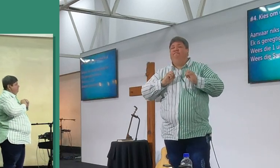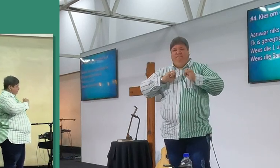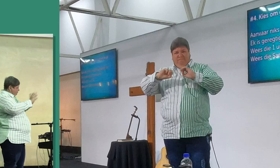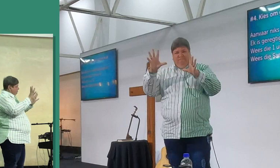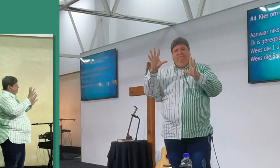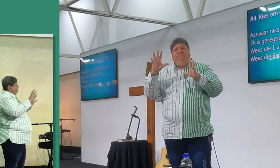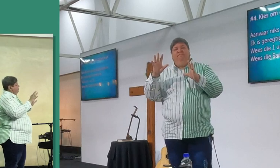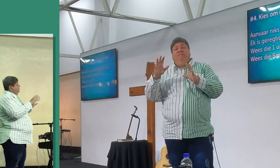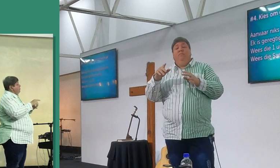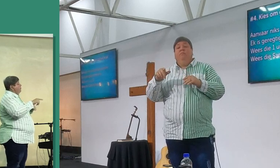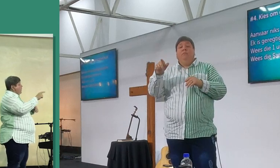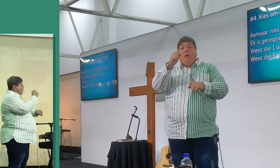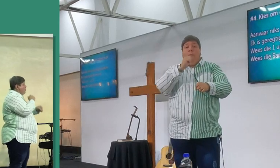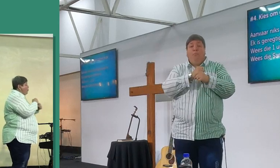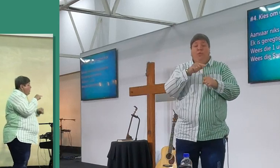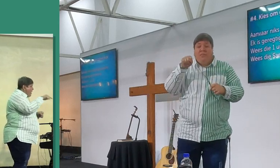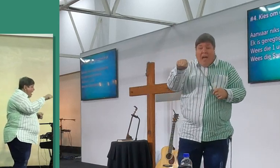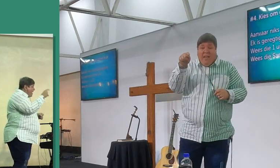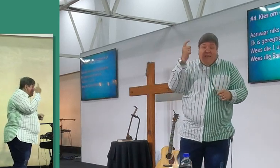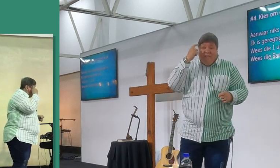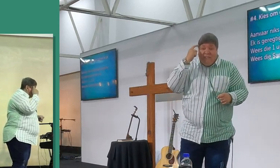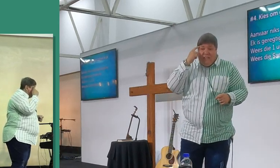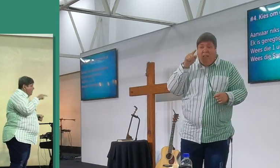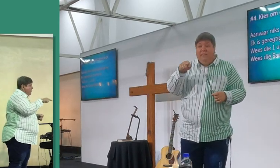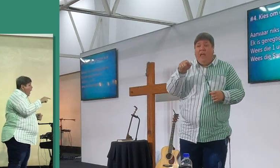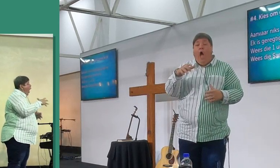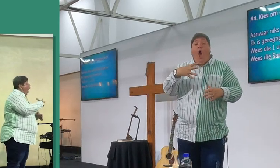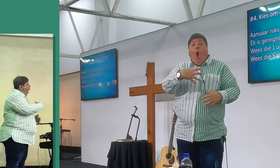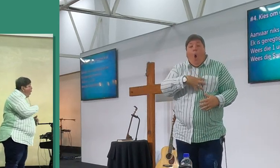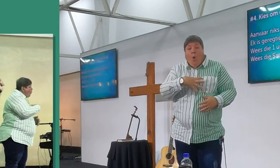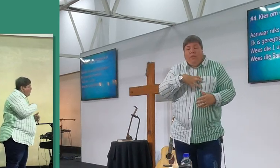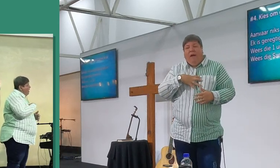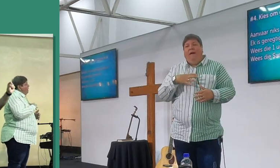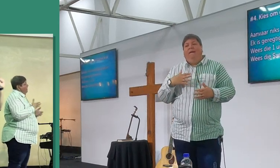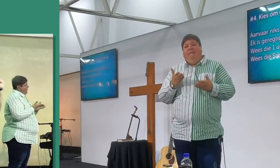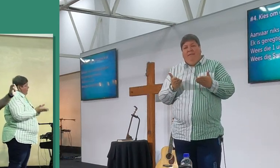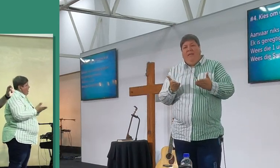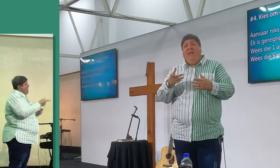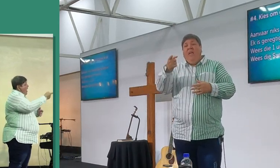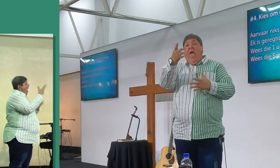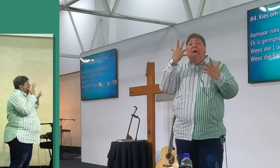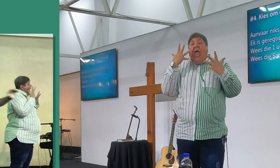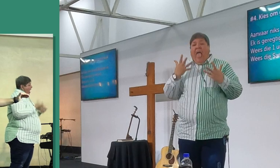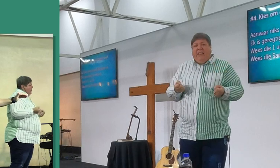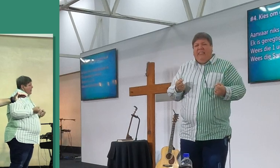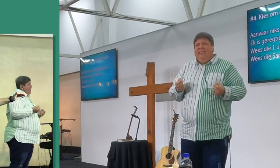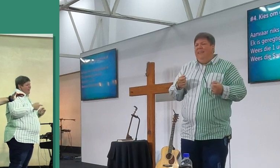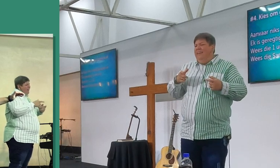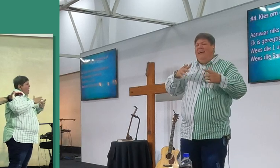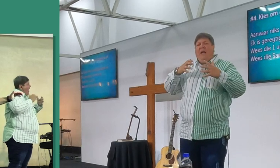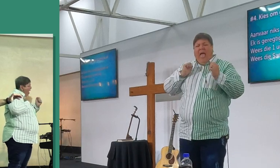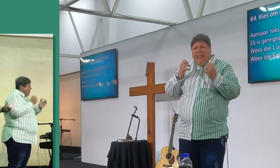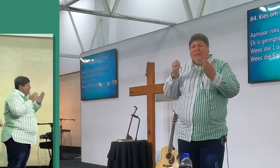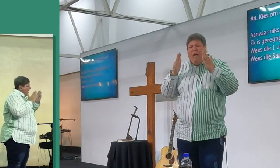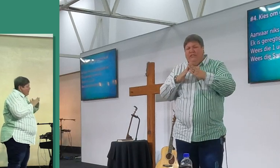te lewe met die verstandhouding, ek verdien niks nie, elke liewe ding wat ek het, is uitsluitlik